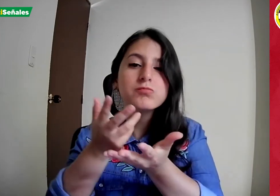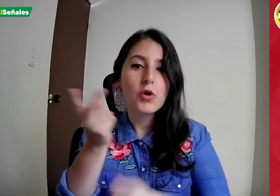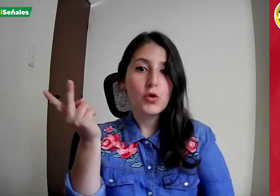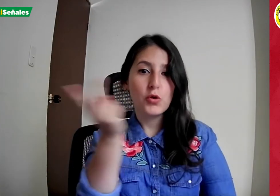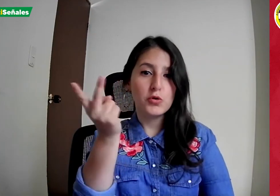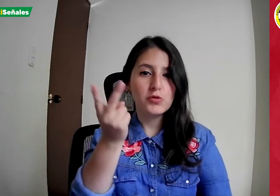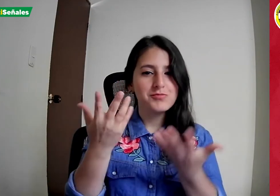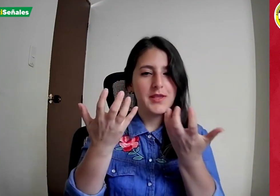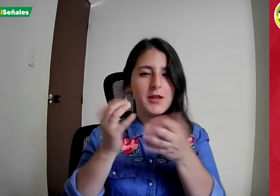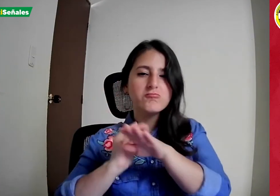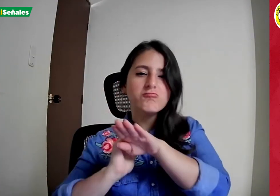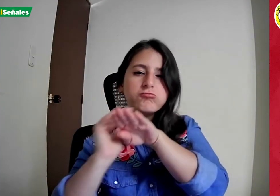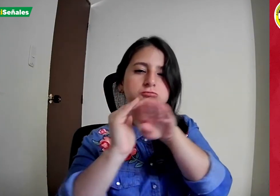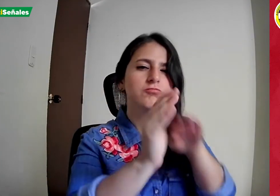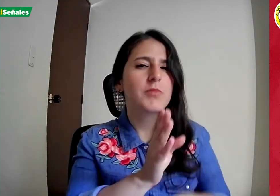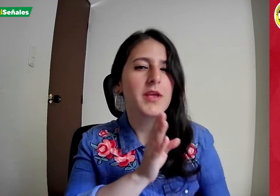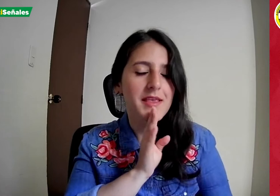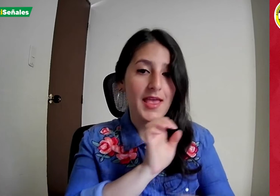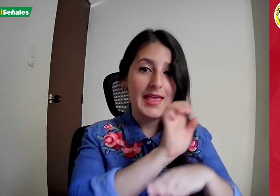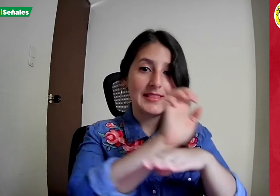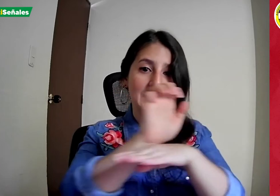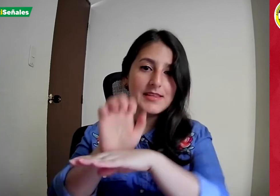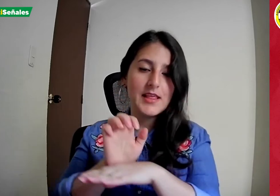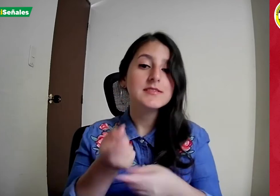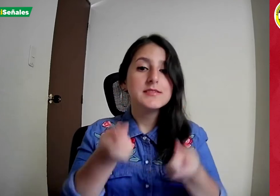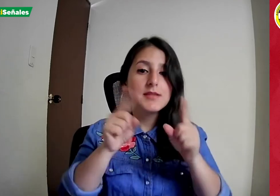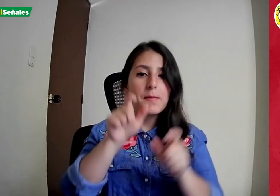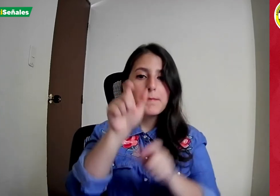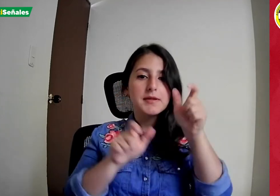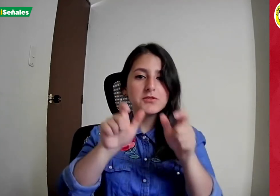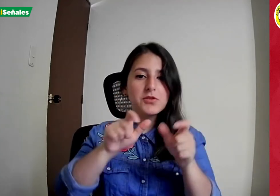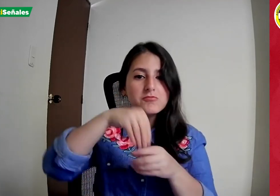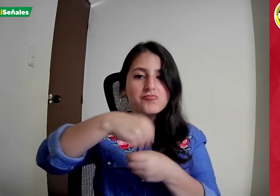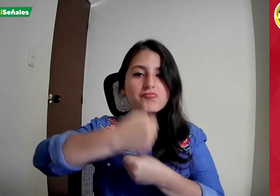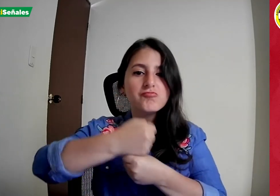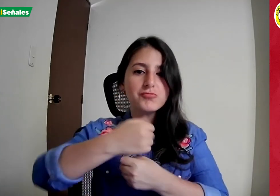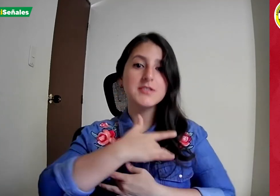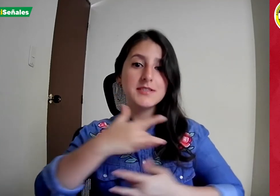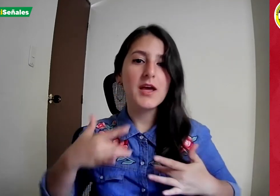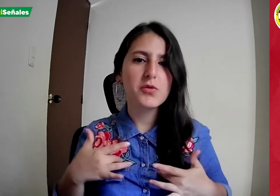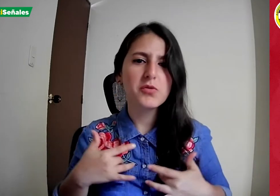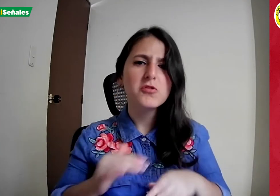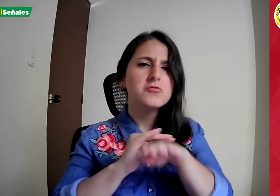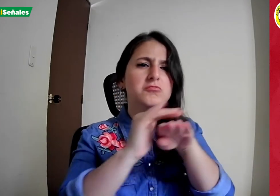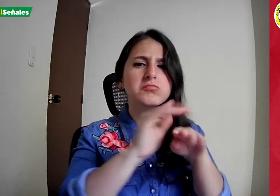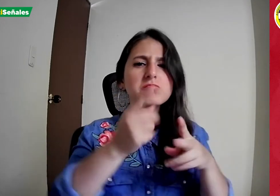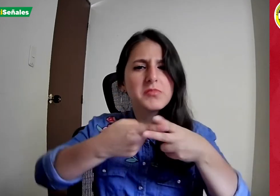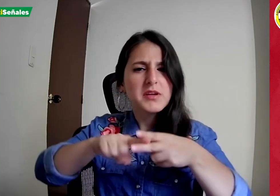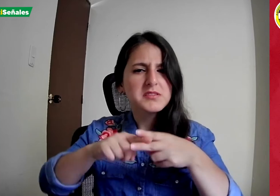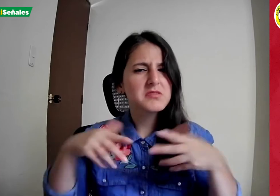para invitar diferentes entidades y personal de trabajo en el contexto de salud